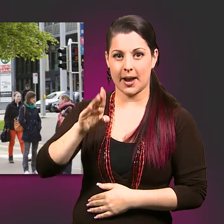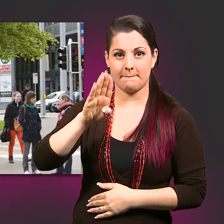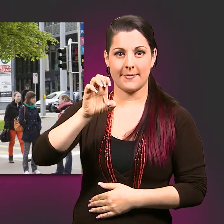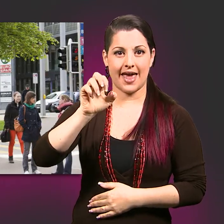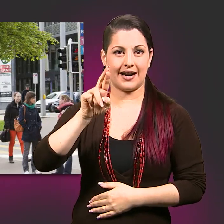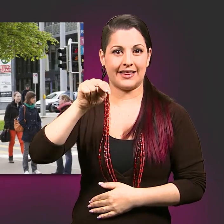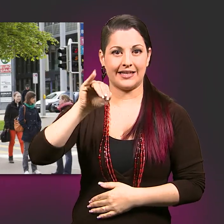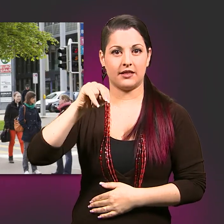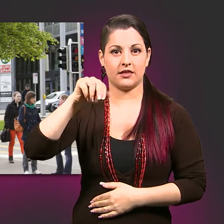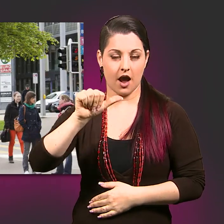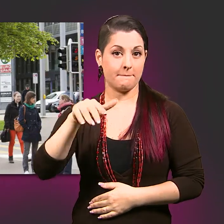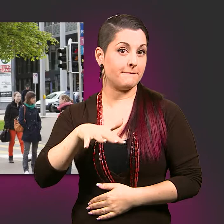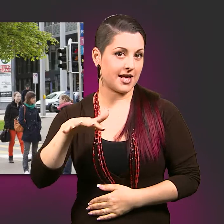Smiley's in Zürich am Berninaplatz.